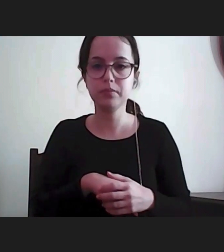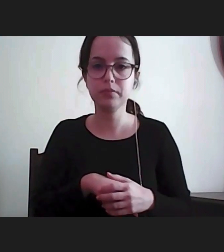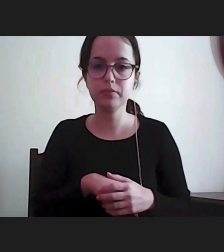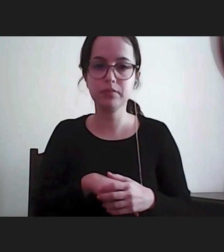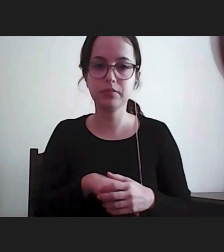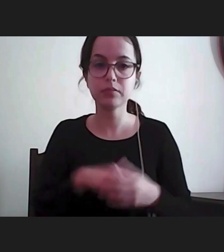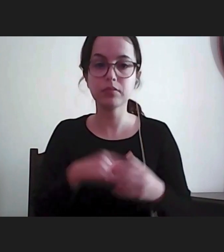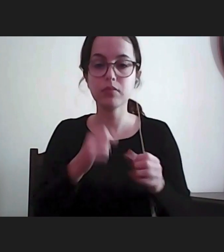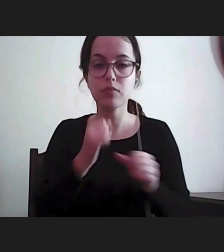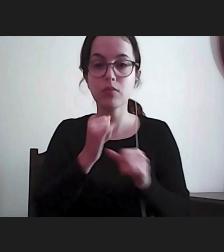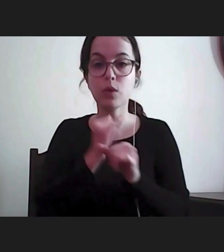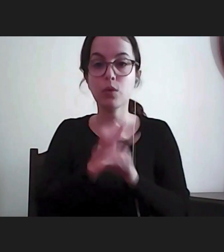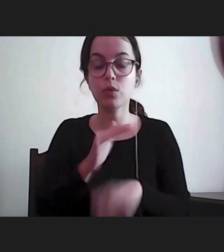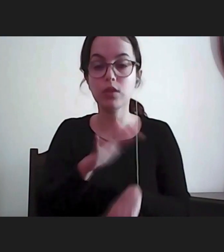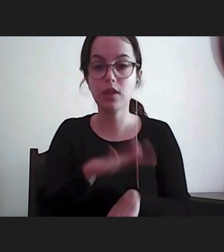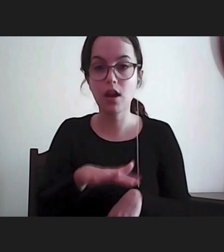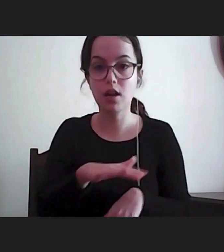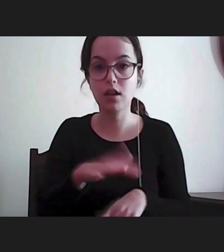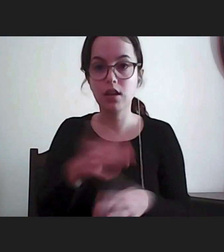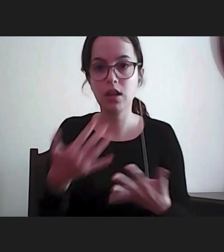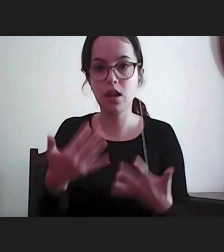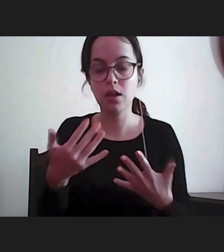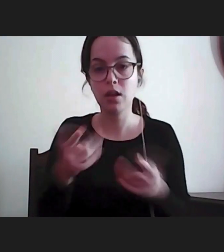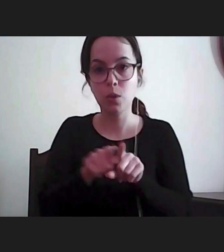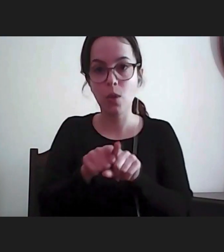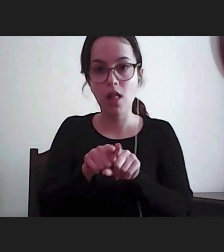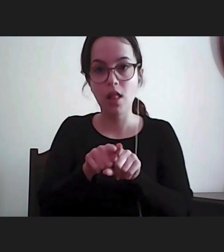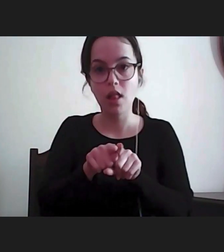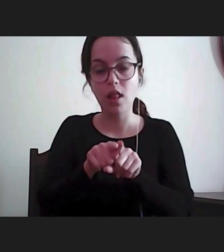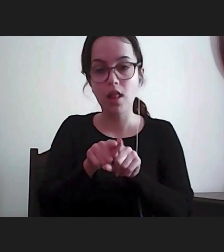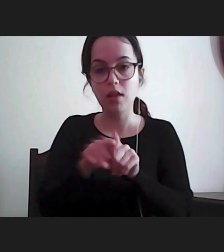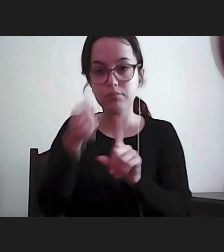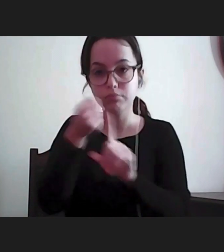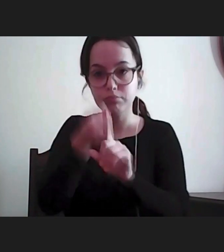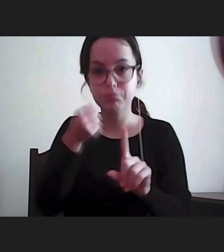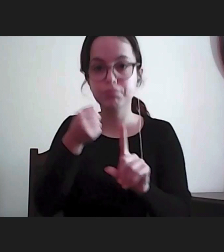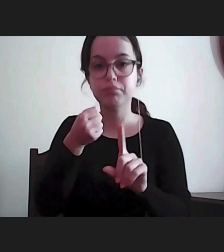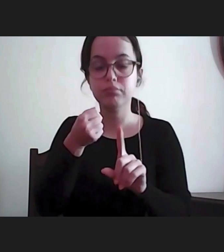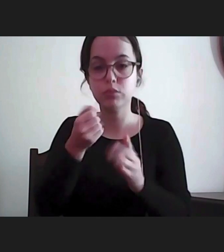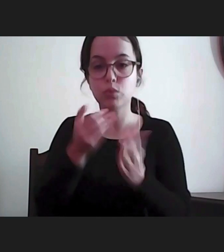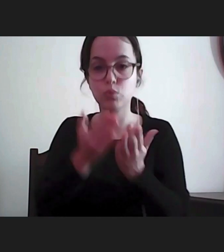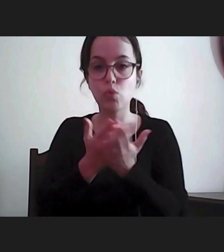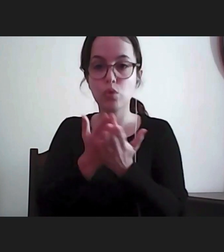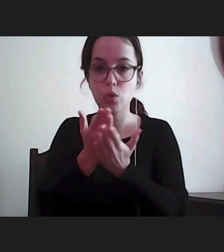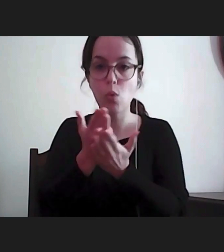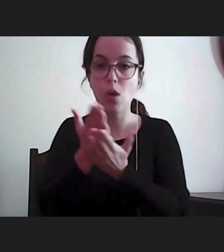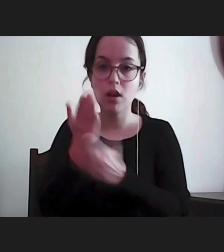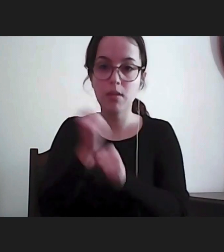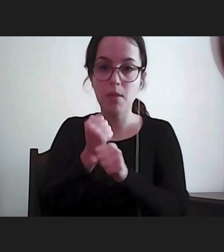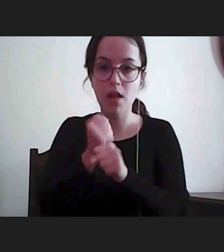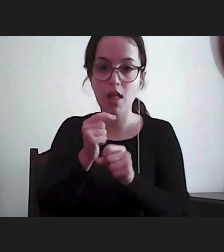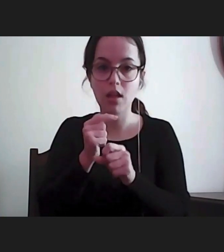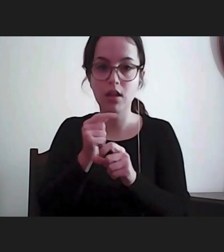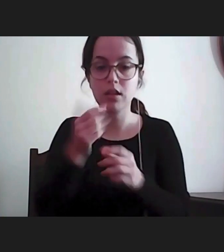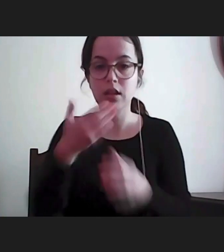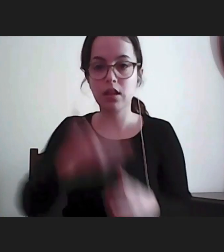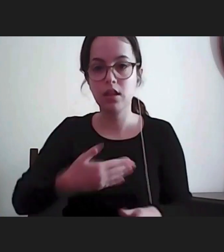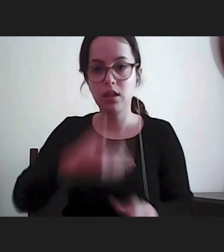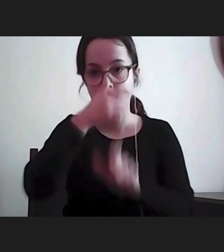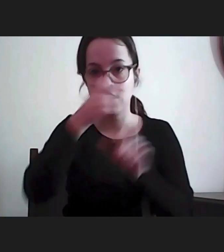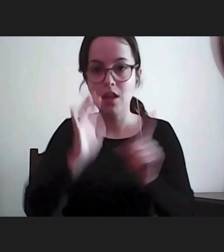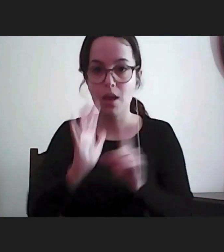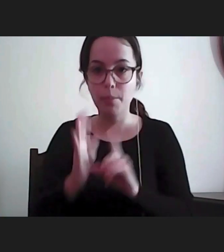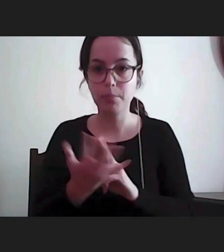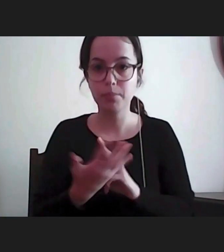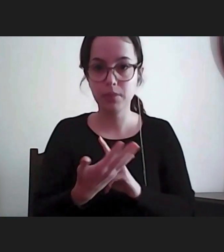desafia a provedoria e pensamos continuar a desafiar no futuro é a área de direitos humanos e ambiente,